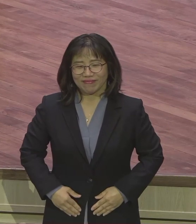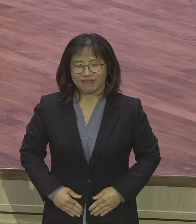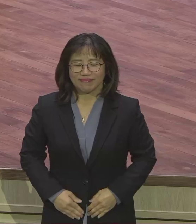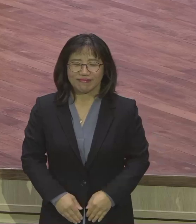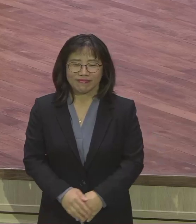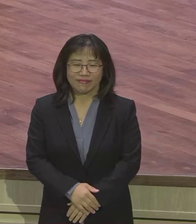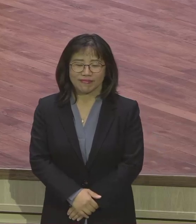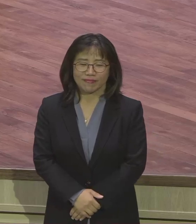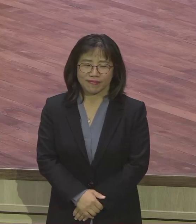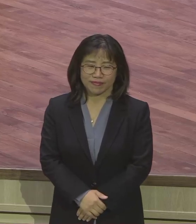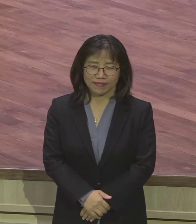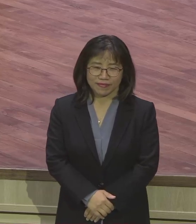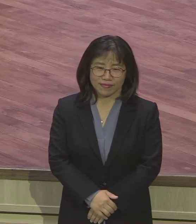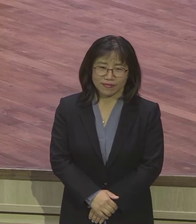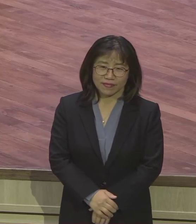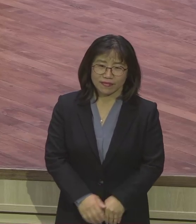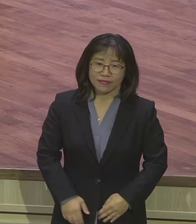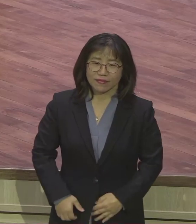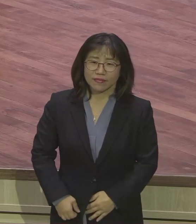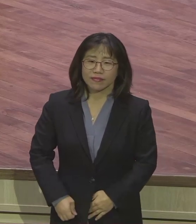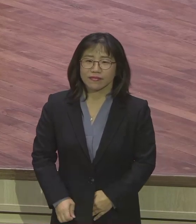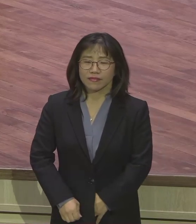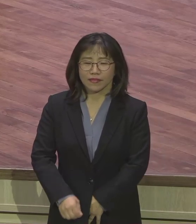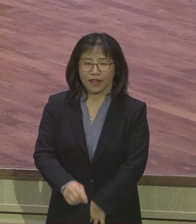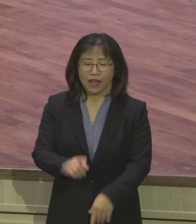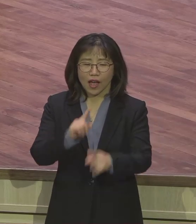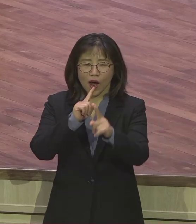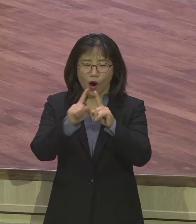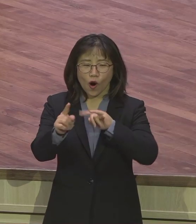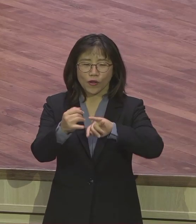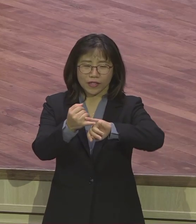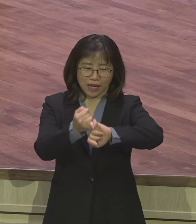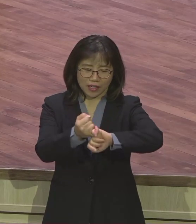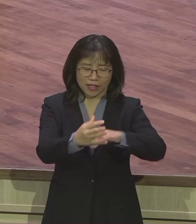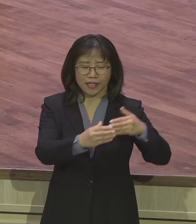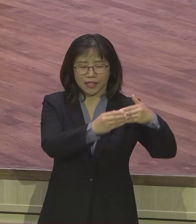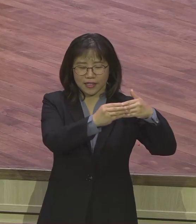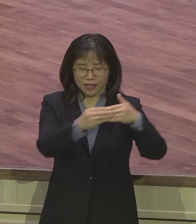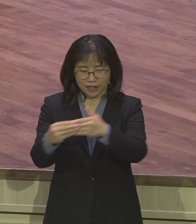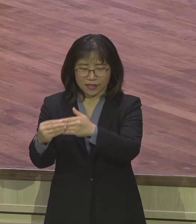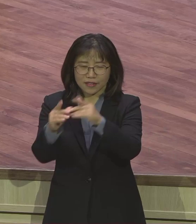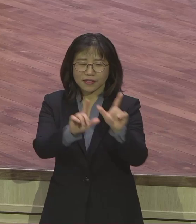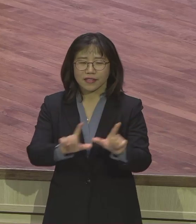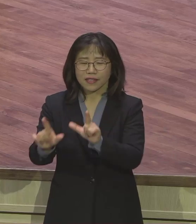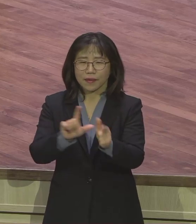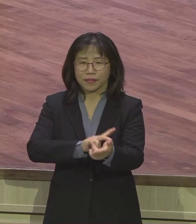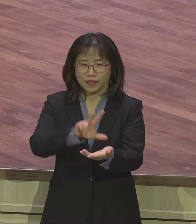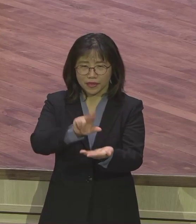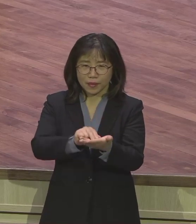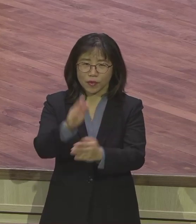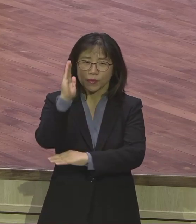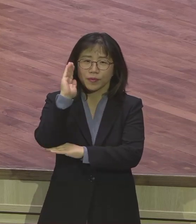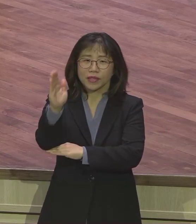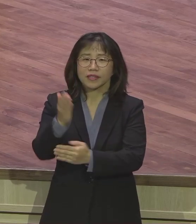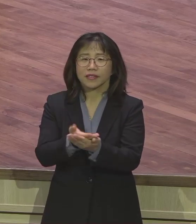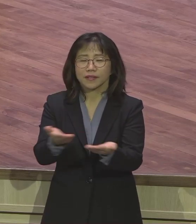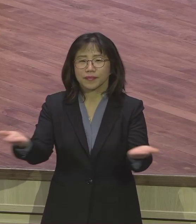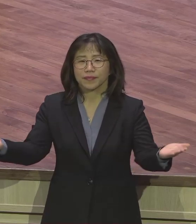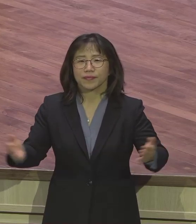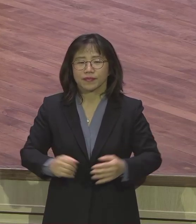이러던 말씀 가지고 언약이 이끄는 삶이란 제모로 말씀을 드립니다. 체류국기